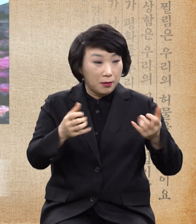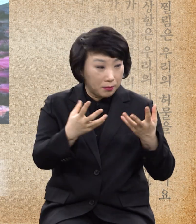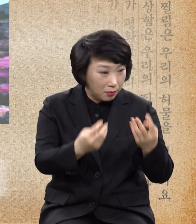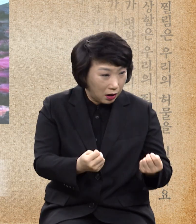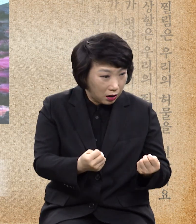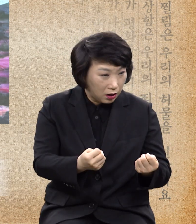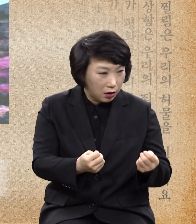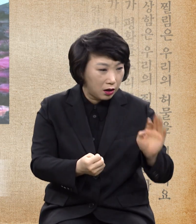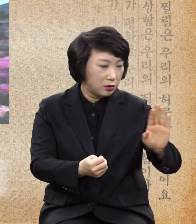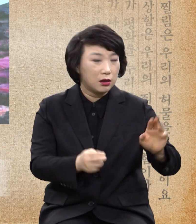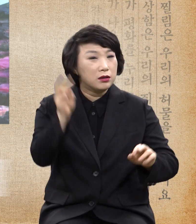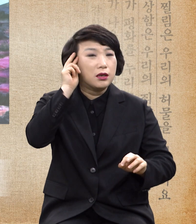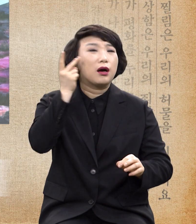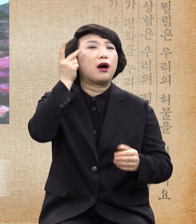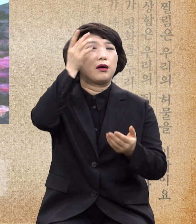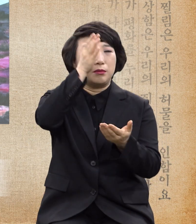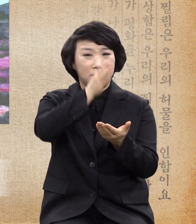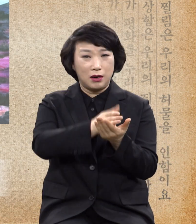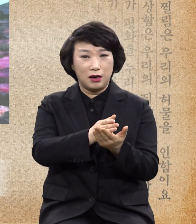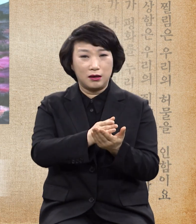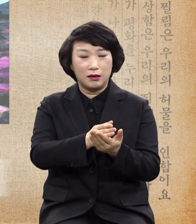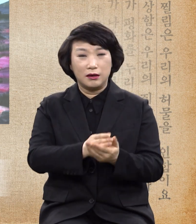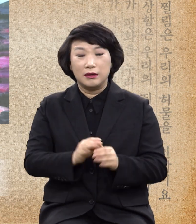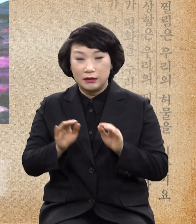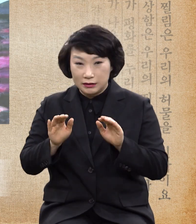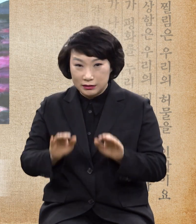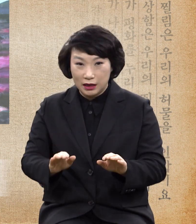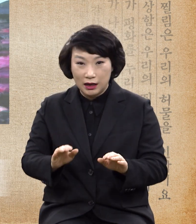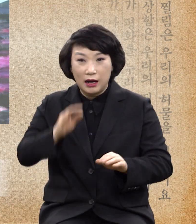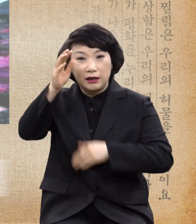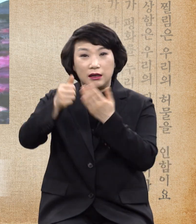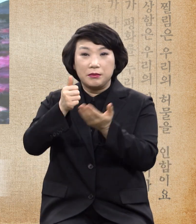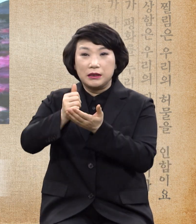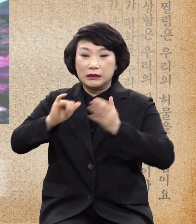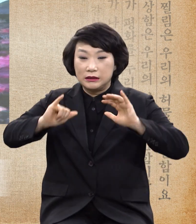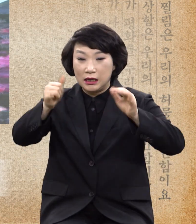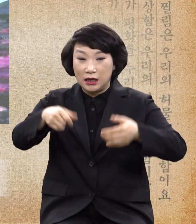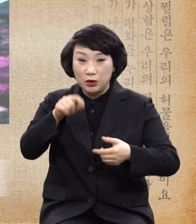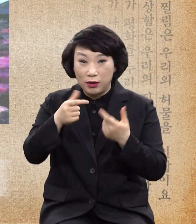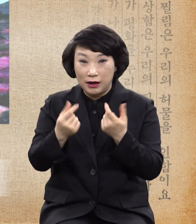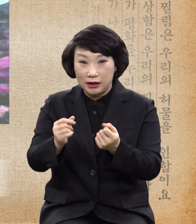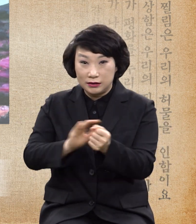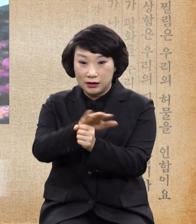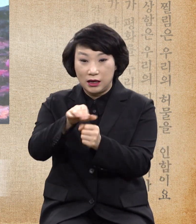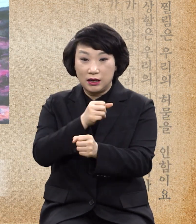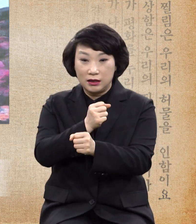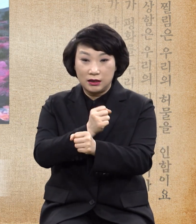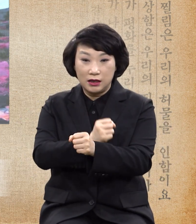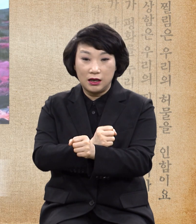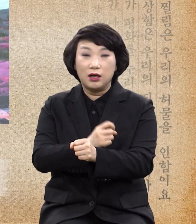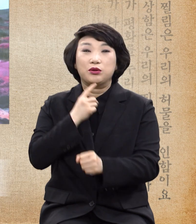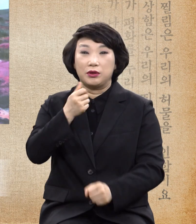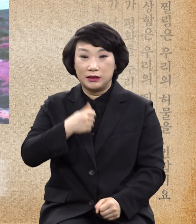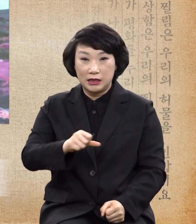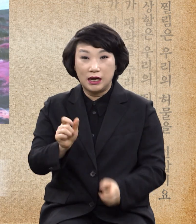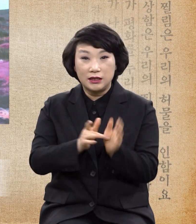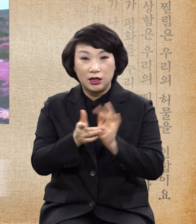칼일 난다 이 말이야 하나님이 세상을 이처럼 사랑하사 독생자를